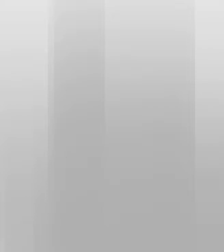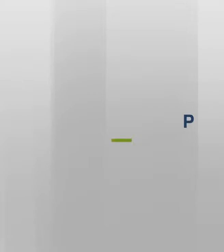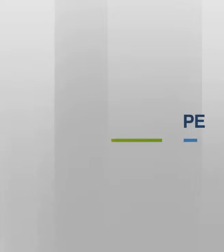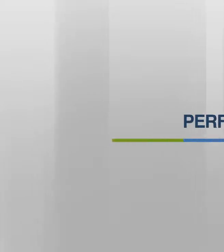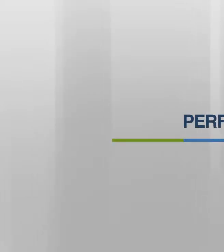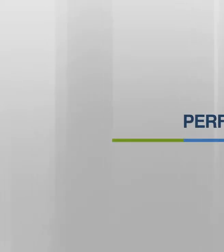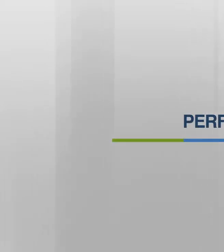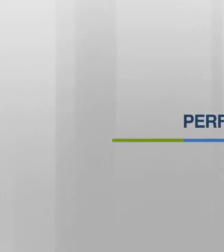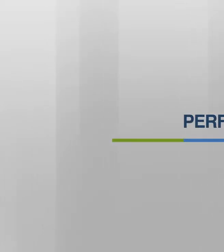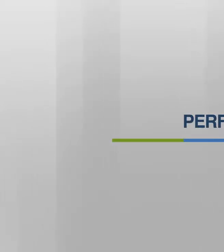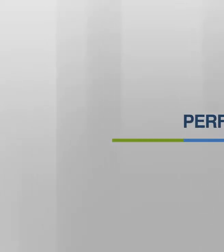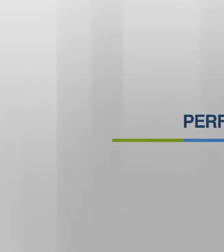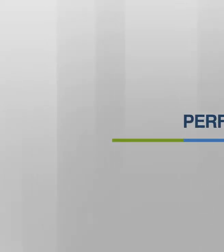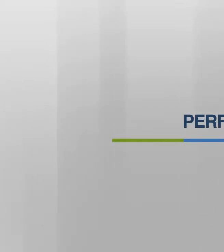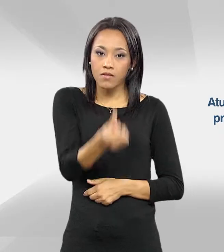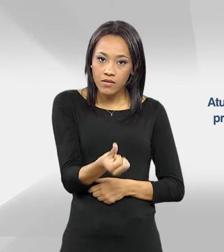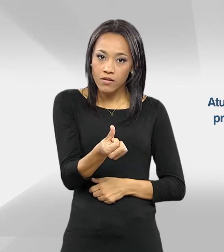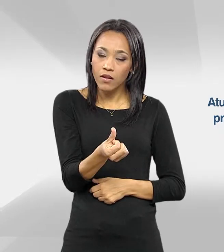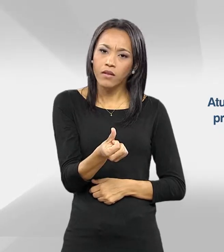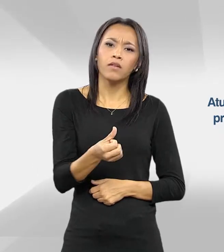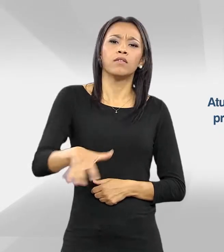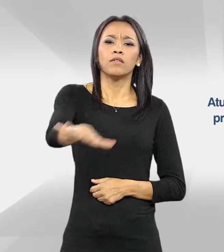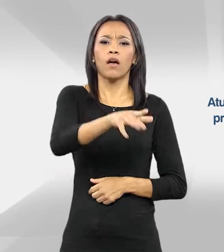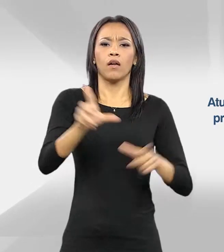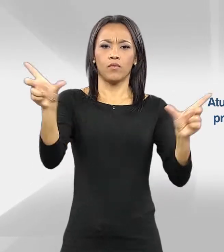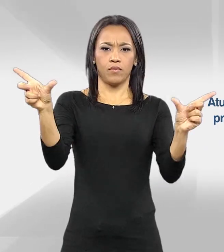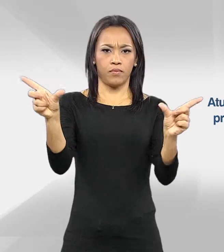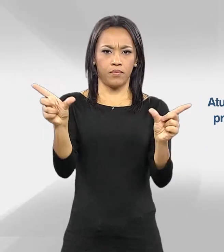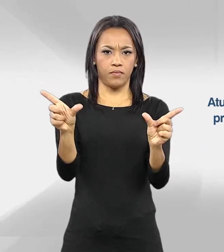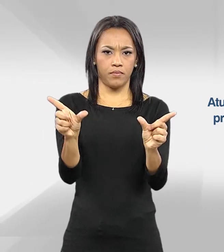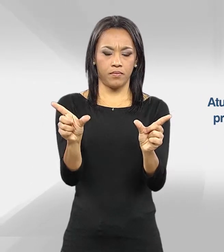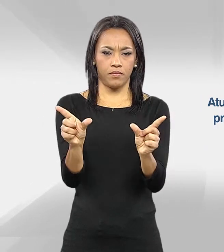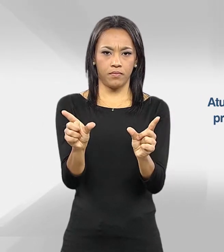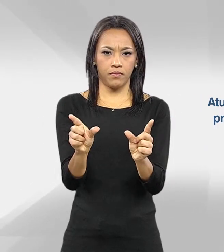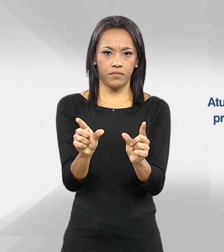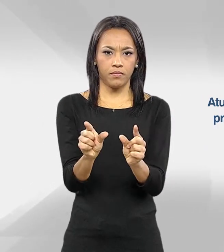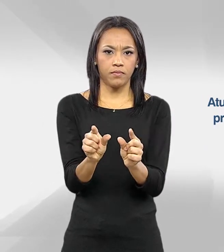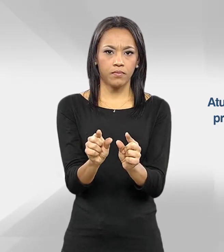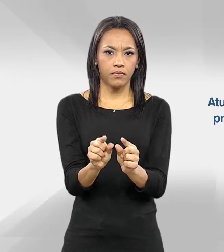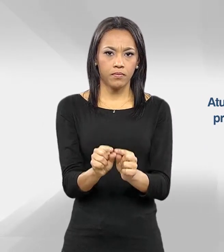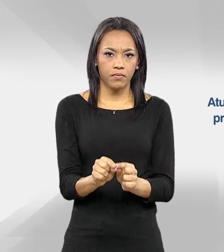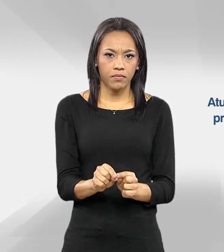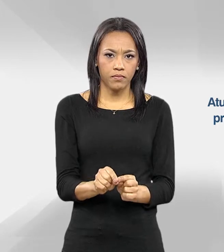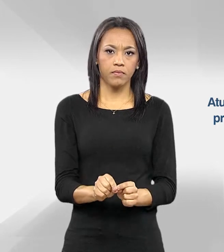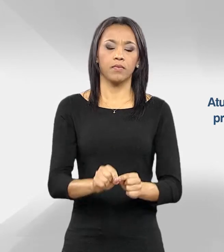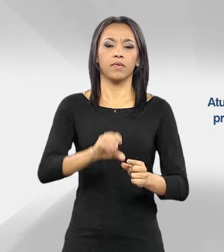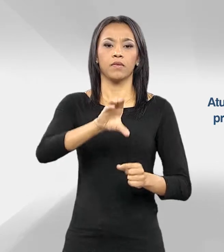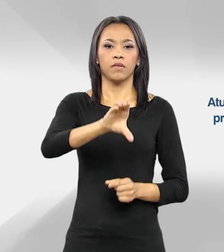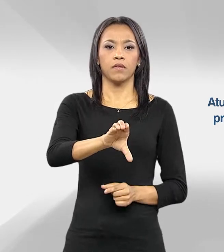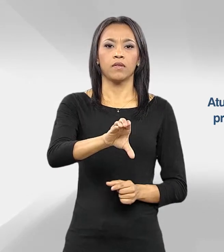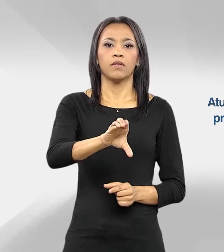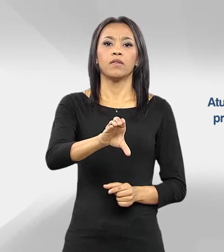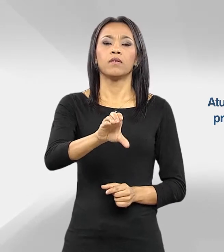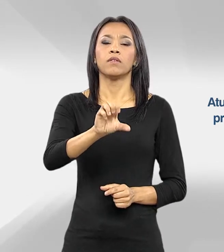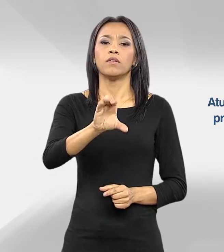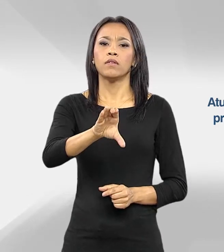Perfil 6. Atuação na área de fiscalização de programas de governo e de atos de pessoal da